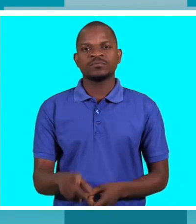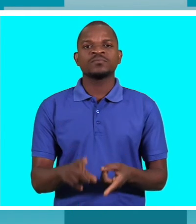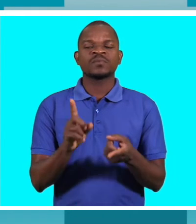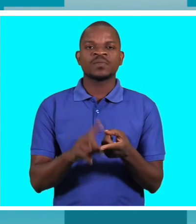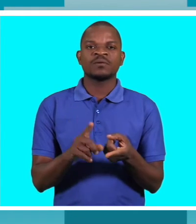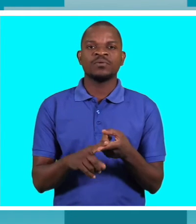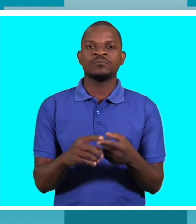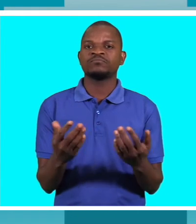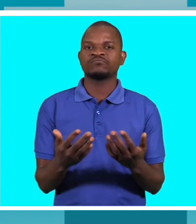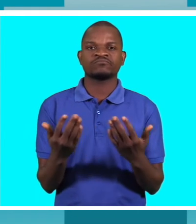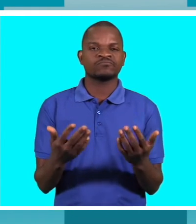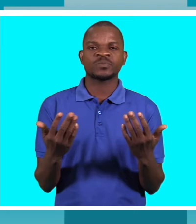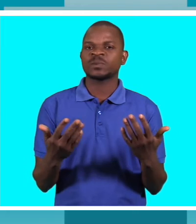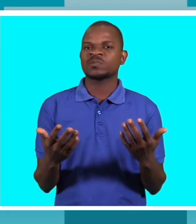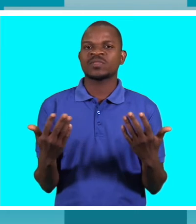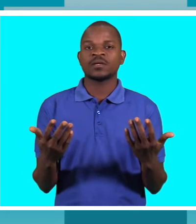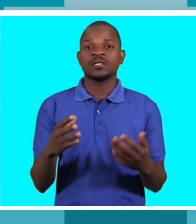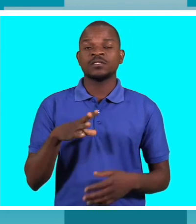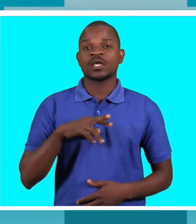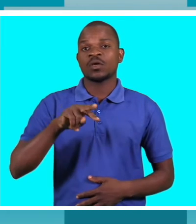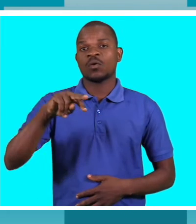E também há pessoas